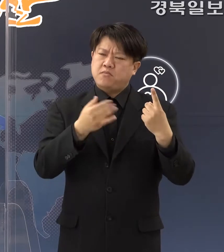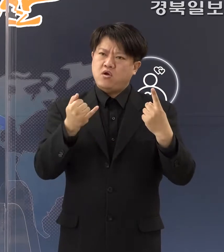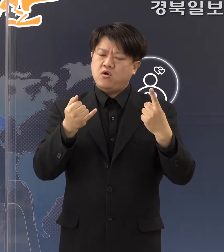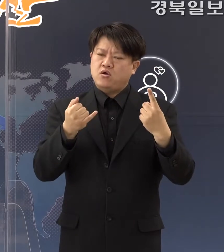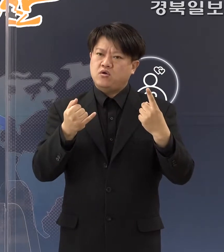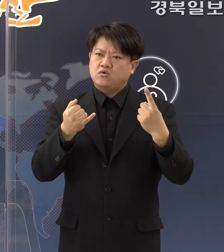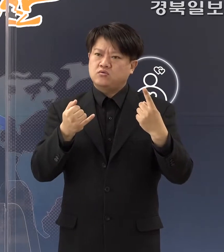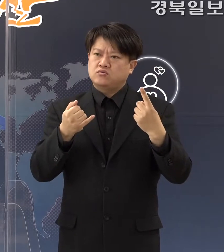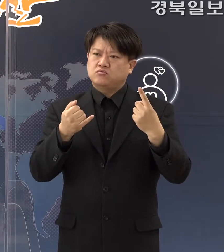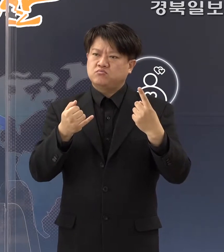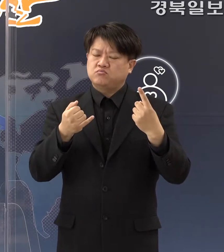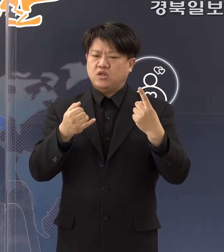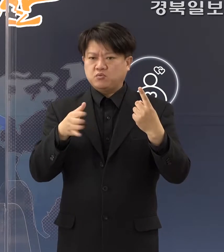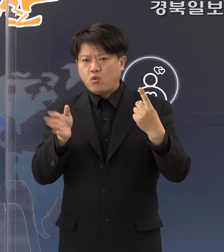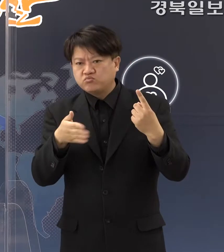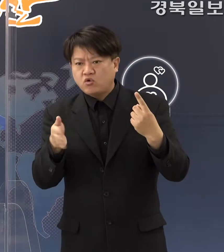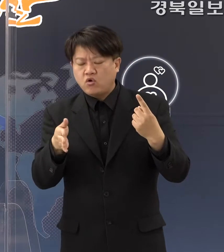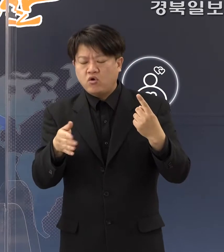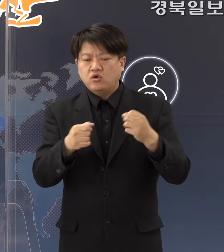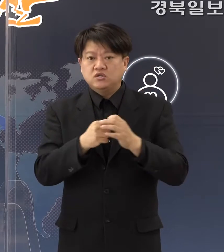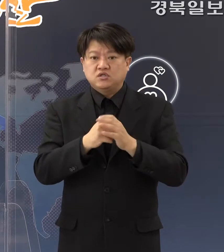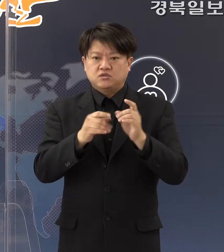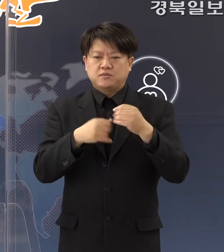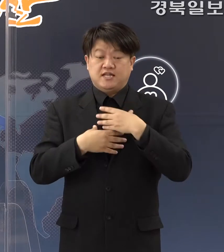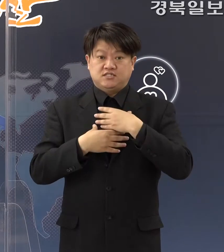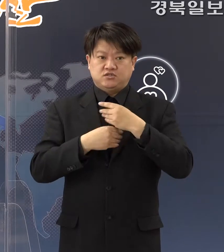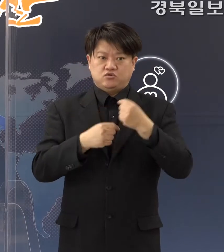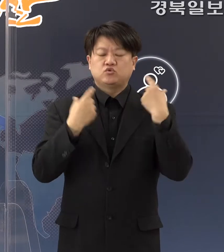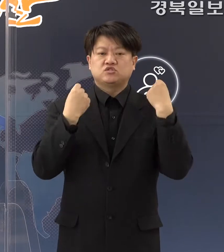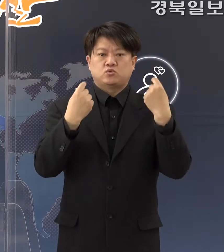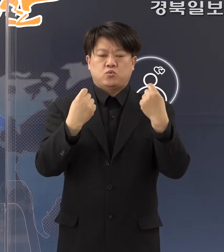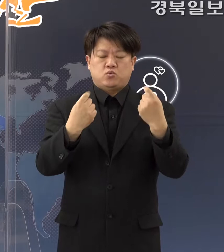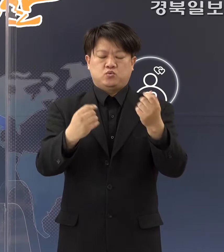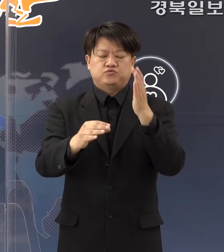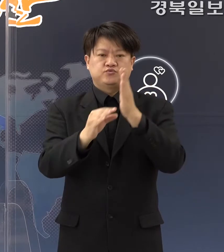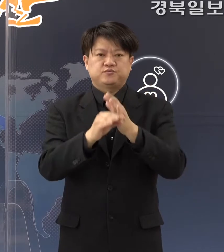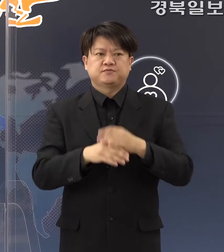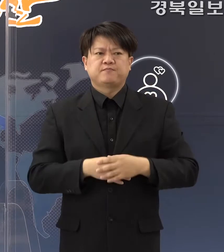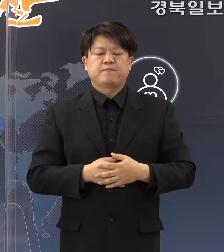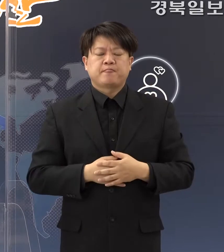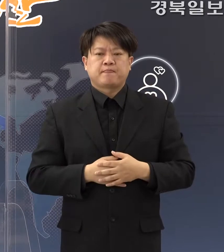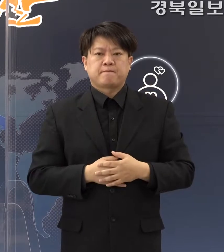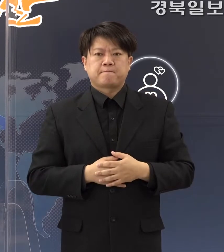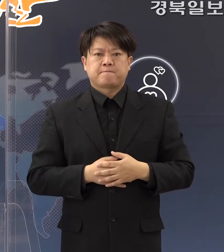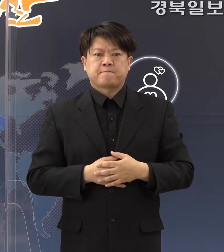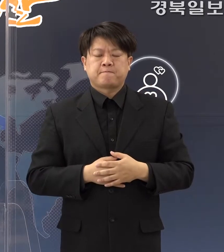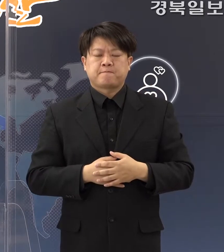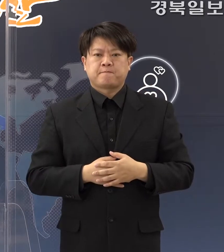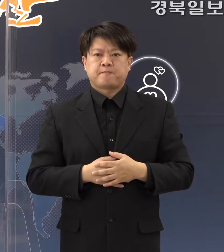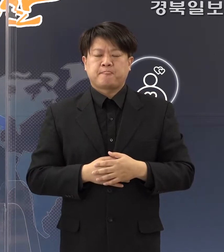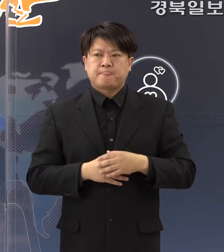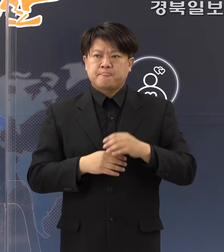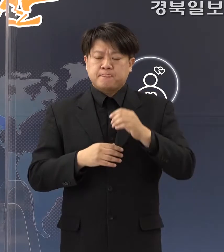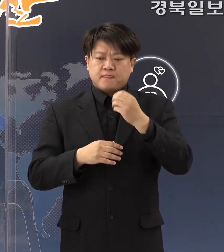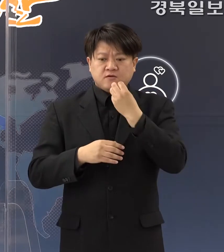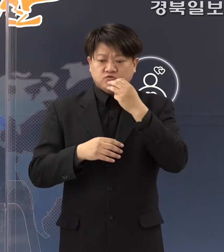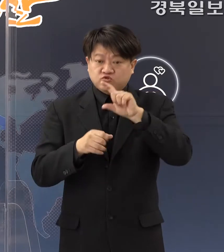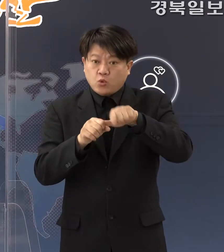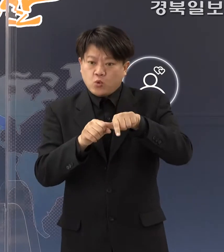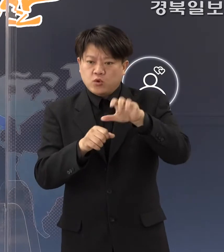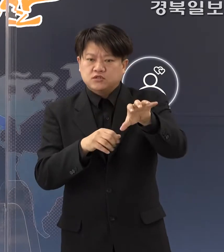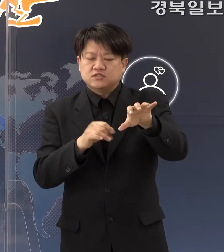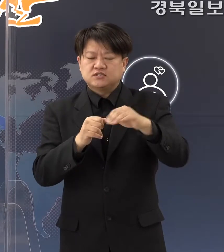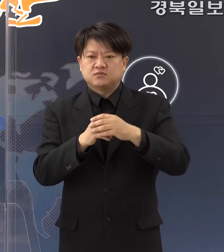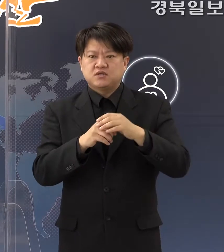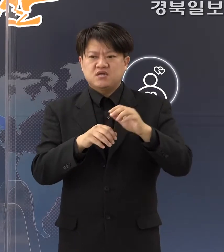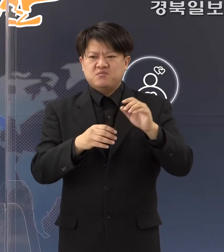1명도 없는 그런 상태가 안정적으로 지금 지속되고 있습니다. 수도권은 계속 200명